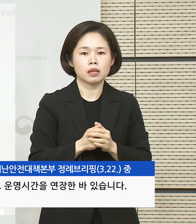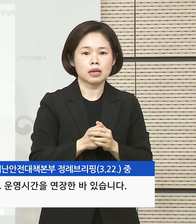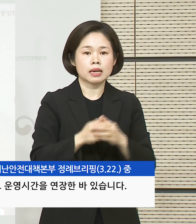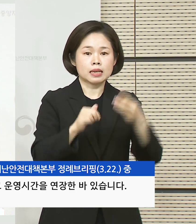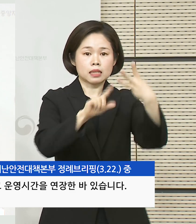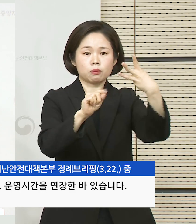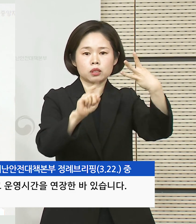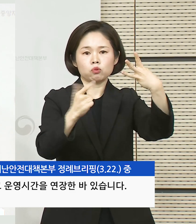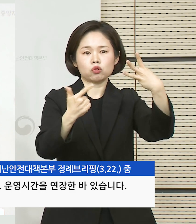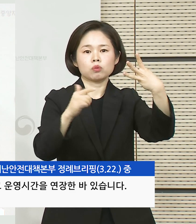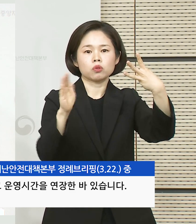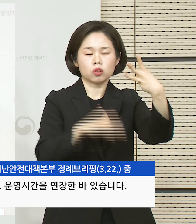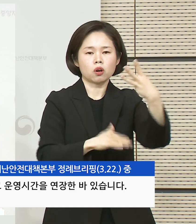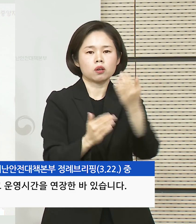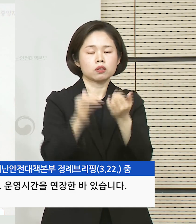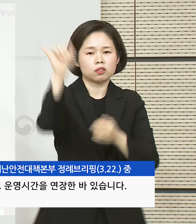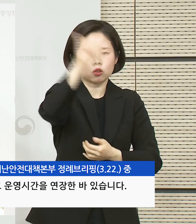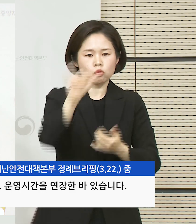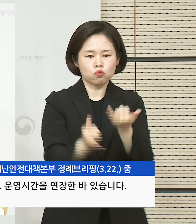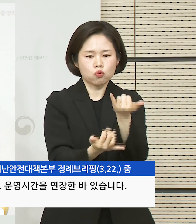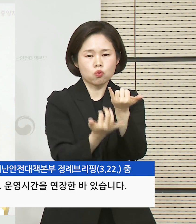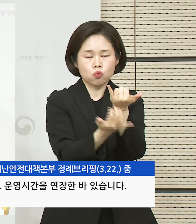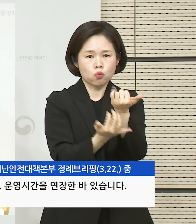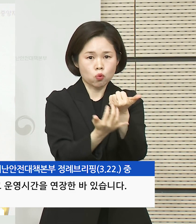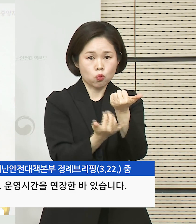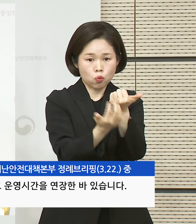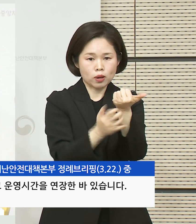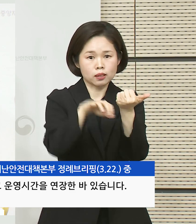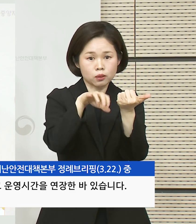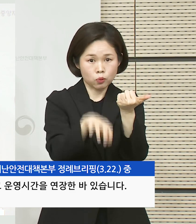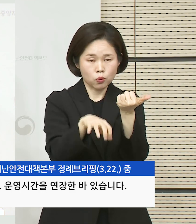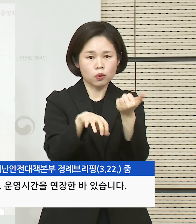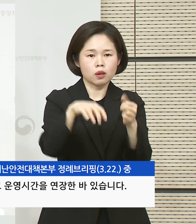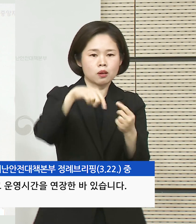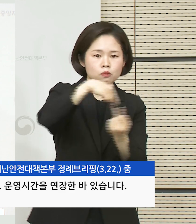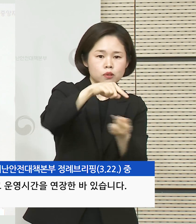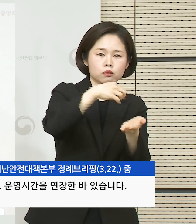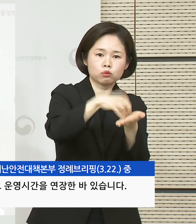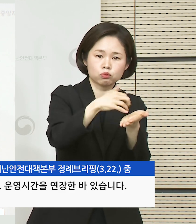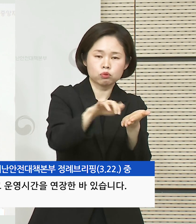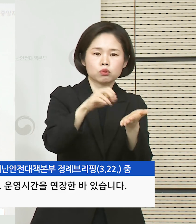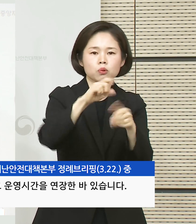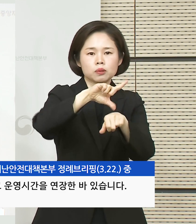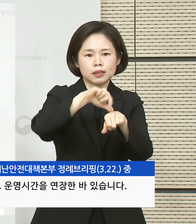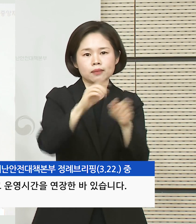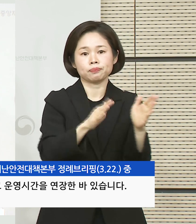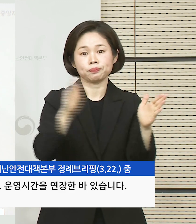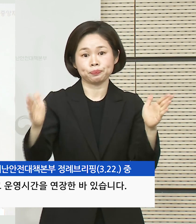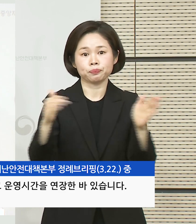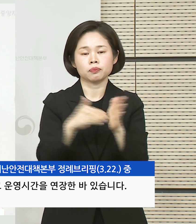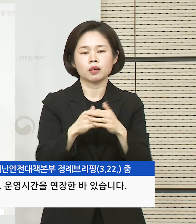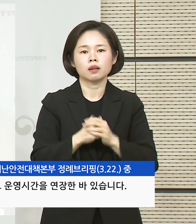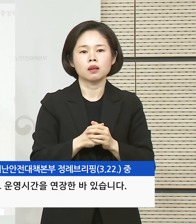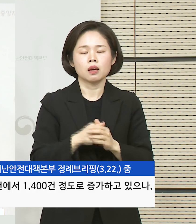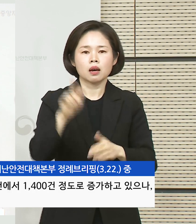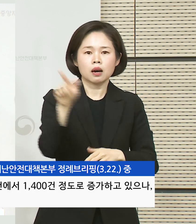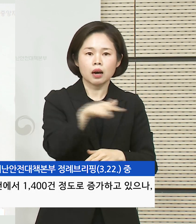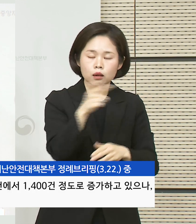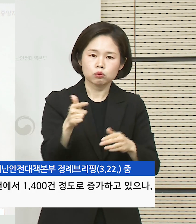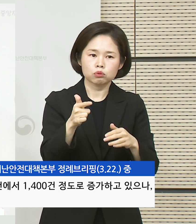정부는 지난 16일부터 전국 화장로의 운영을 확대하고 운영시간을 연장한 바 있습니다.